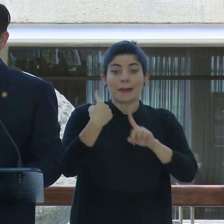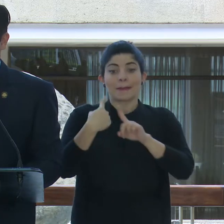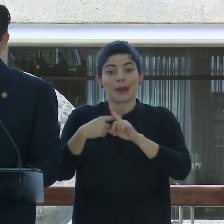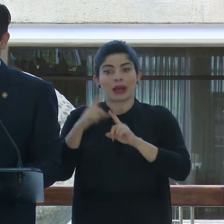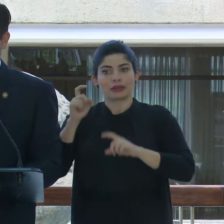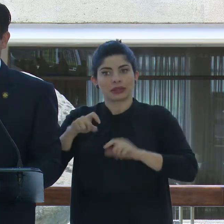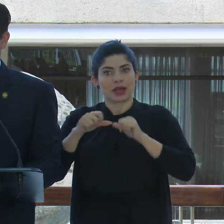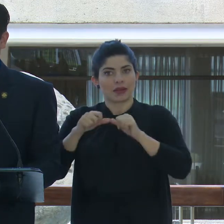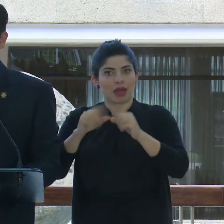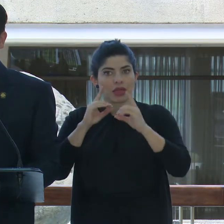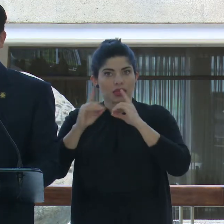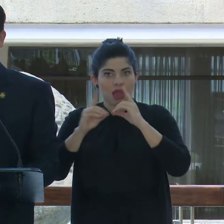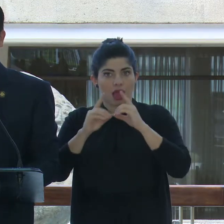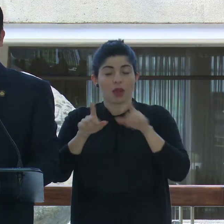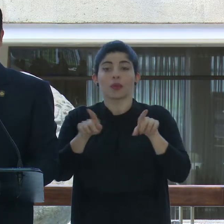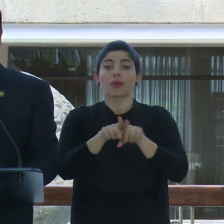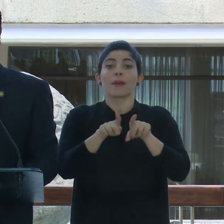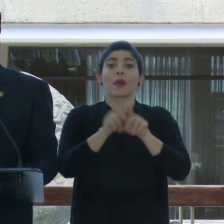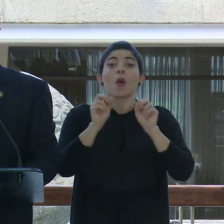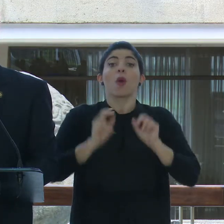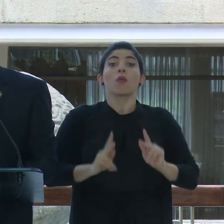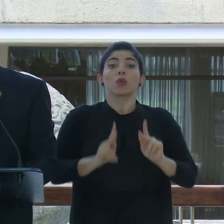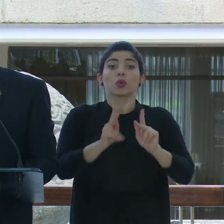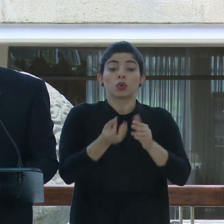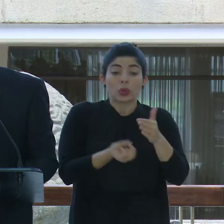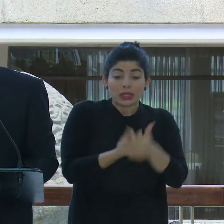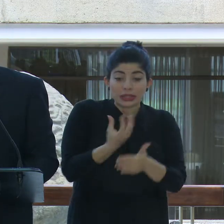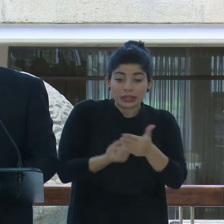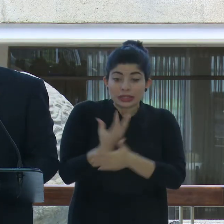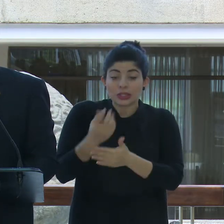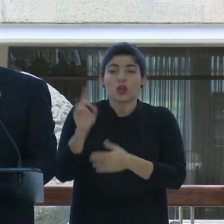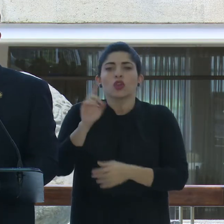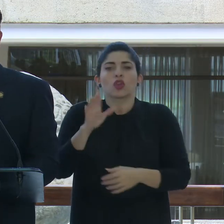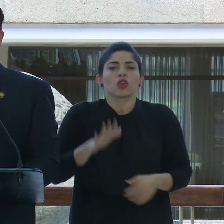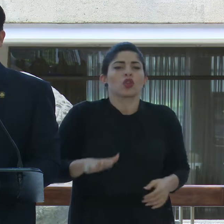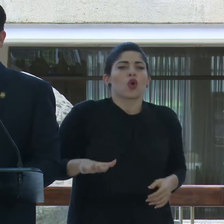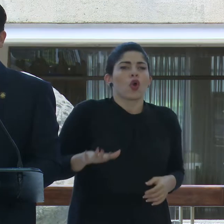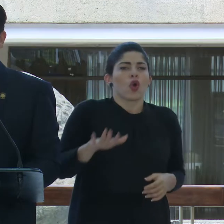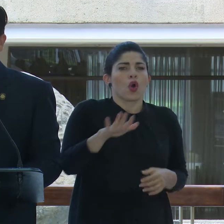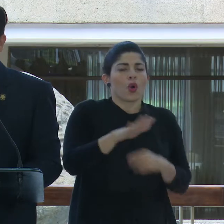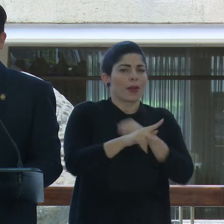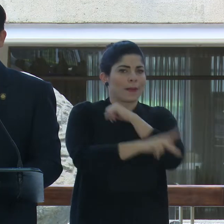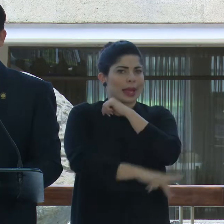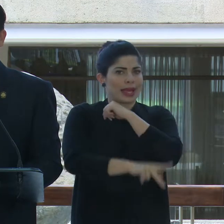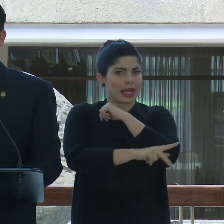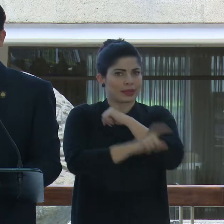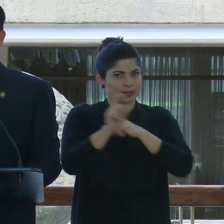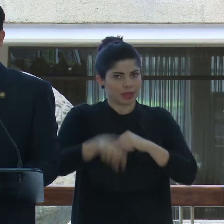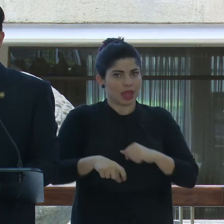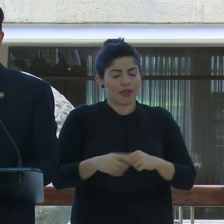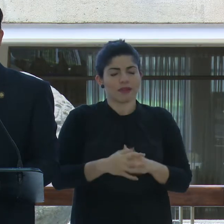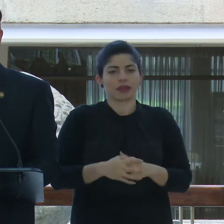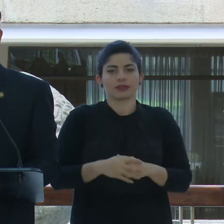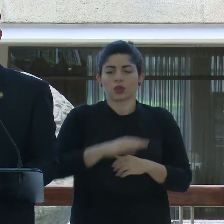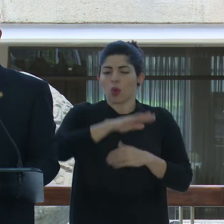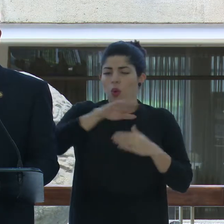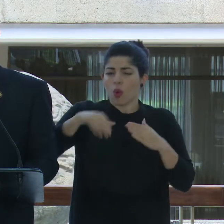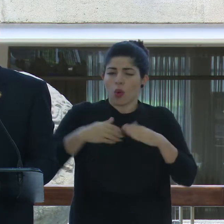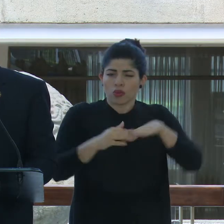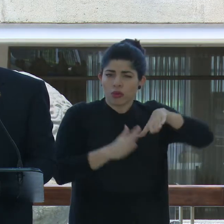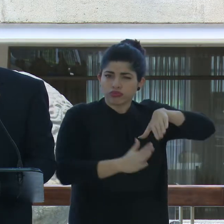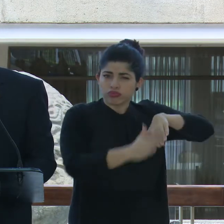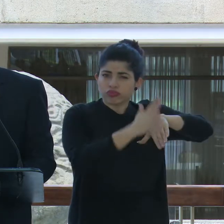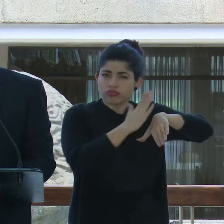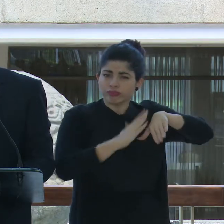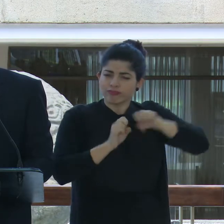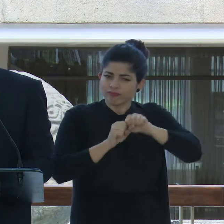que la generación de oportunidades la tengamos en todos los rincones del país y que en todas las partes del